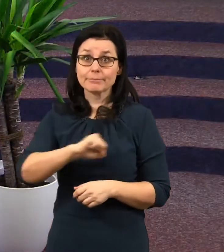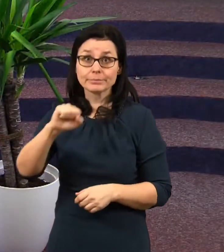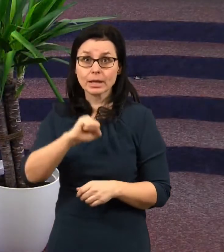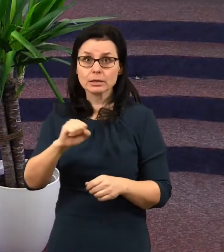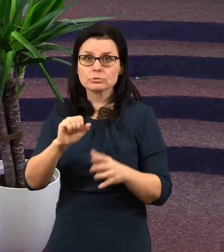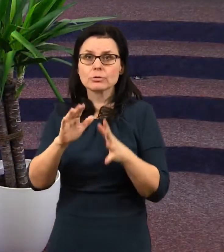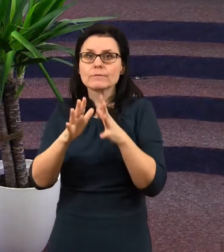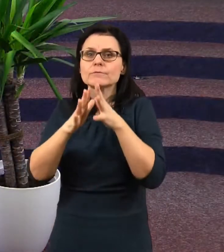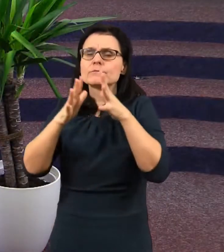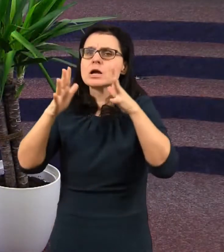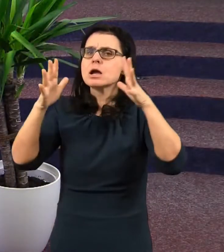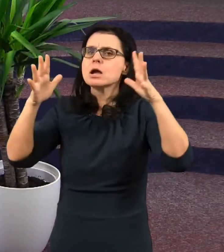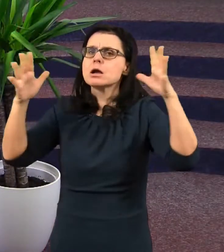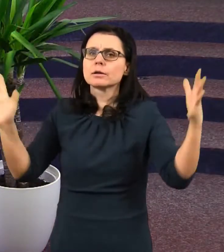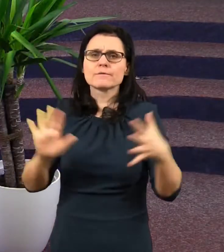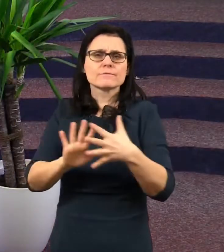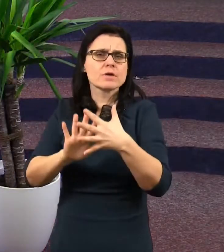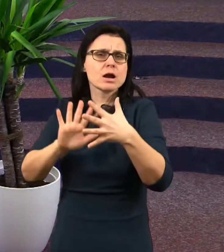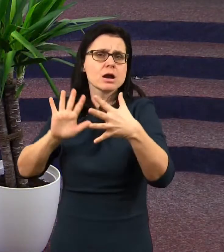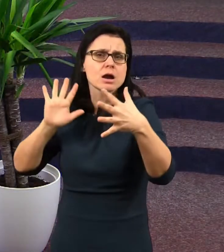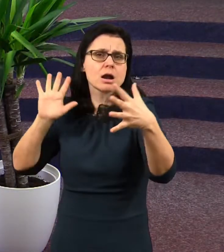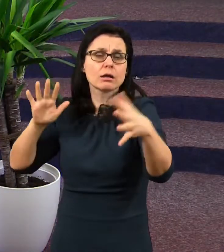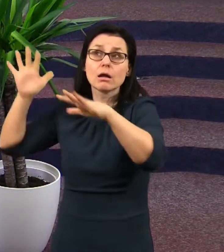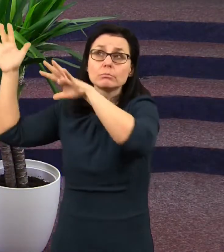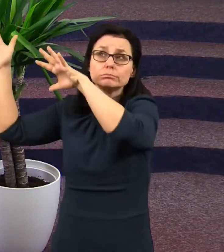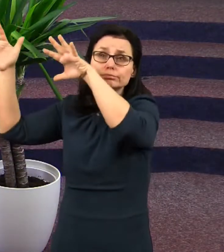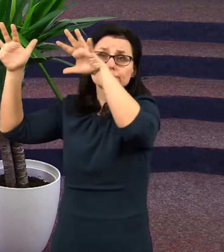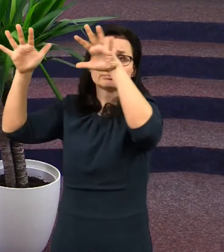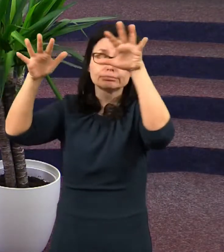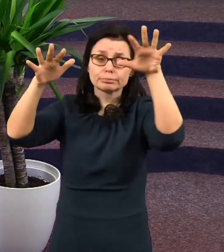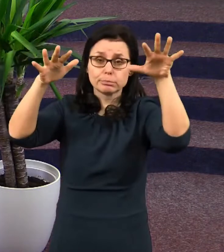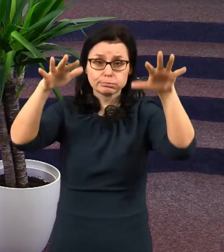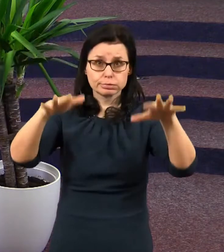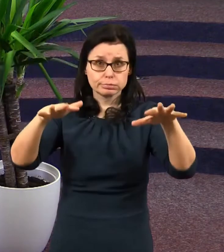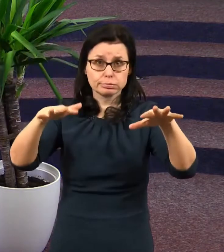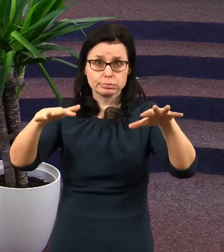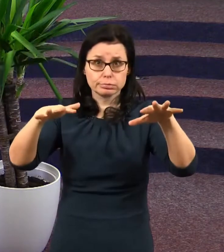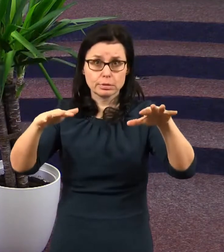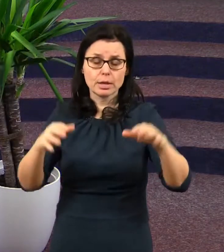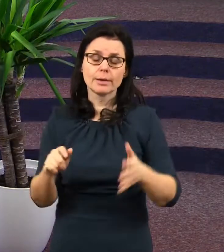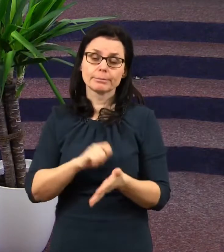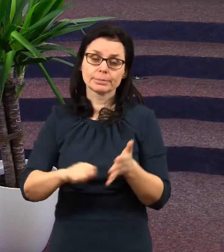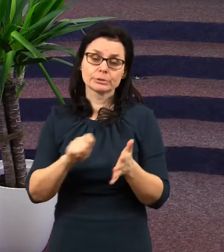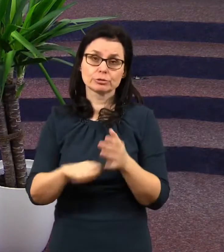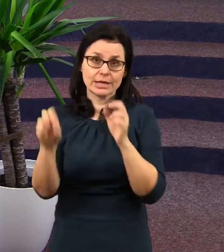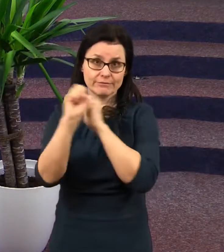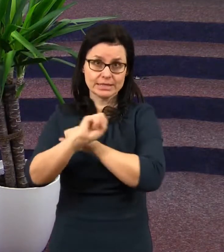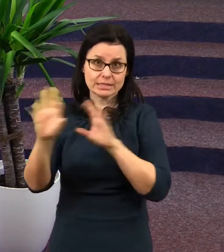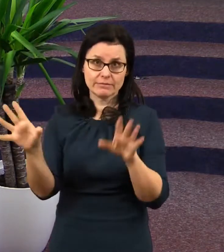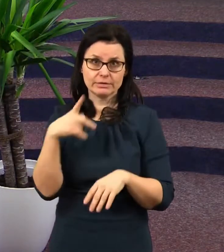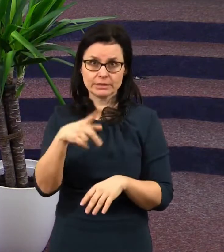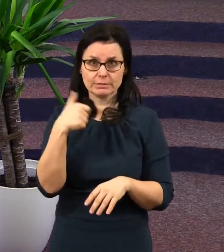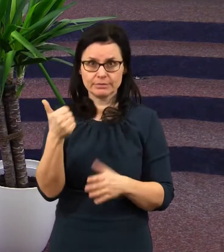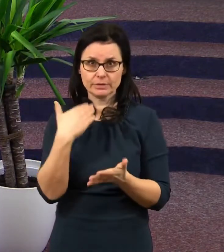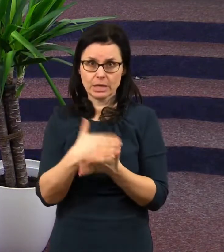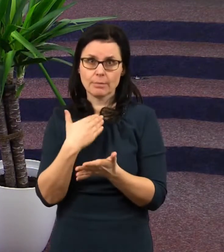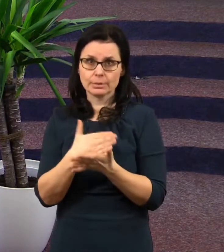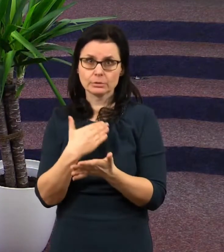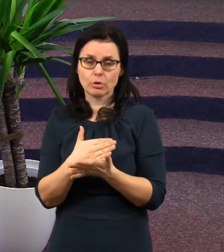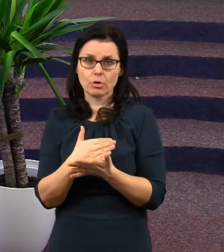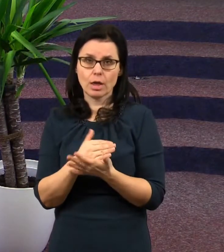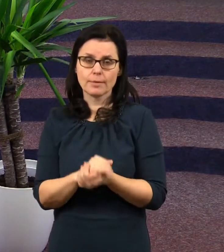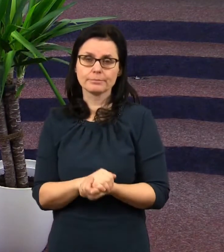velmi, velmi veliké, jak máme o něm řeč v kapitole zjevení v 21. kapitole.